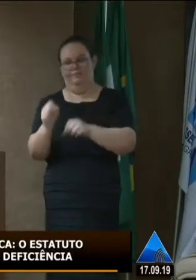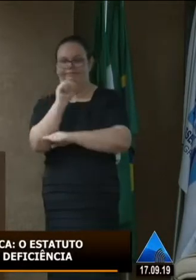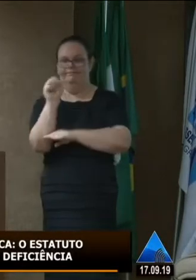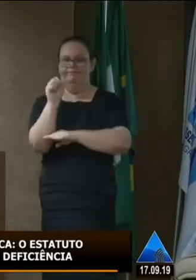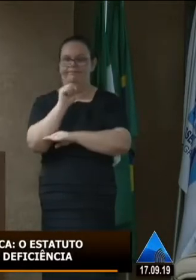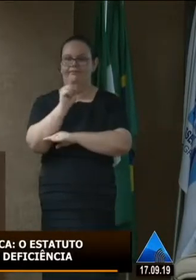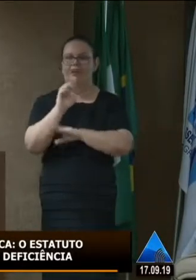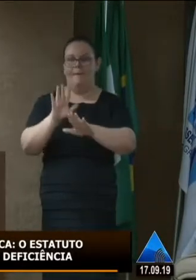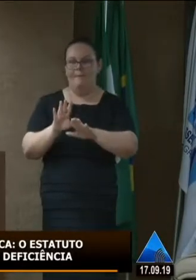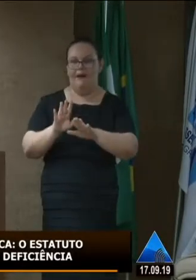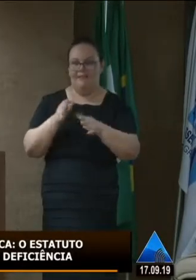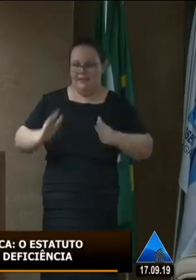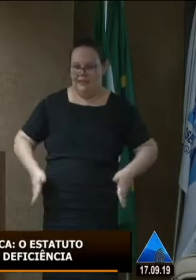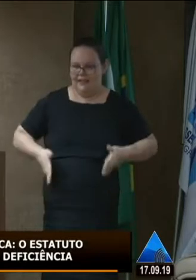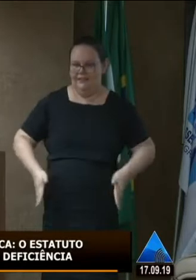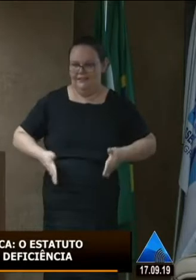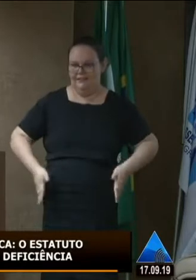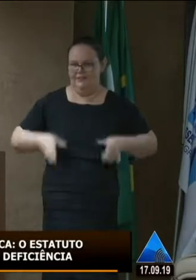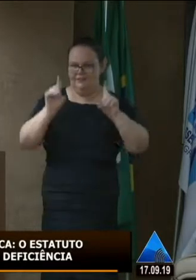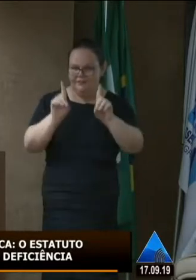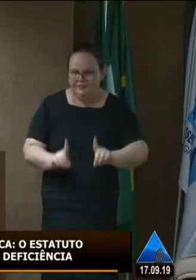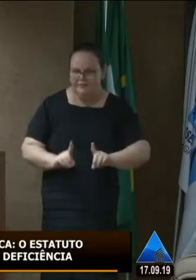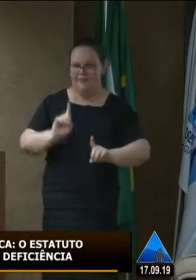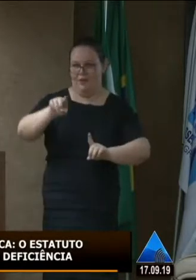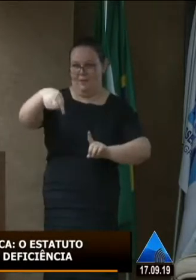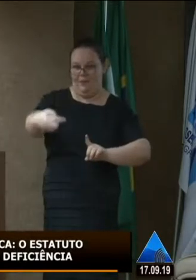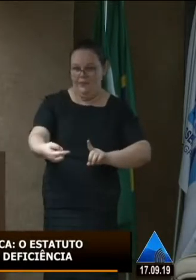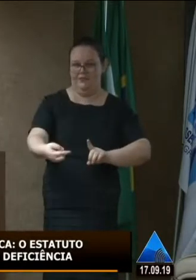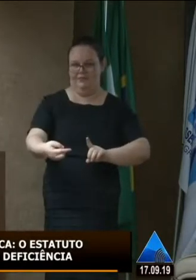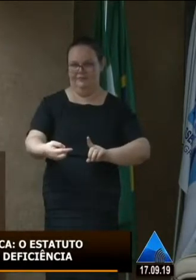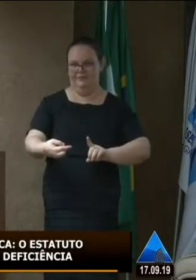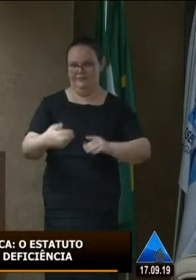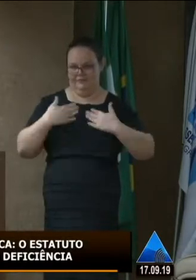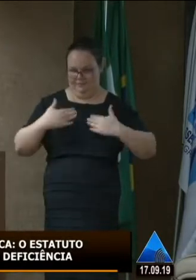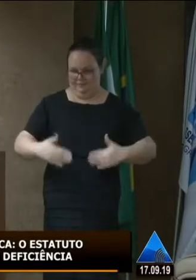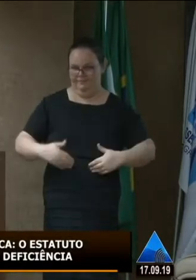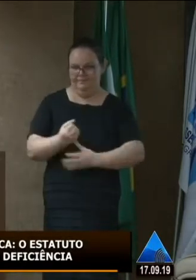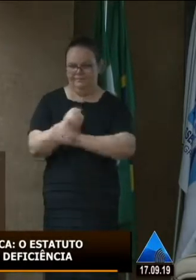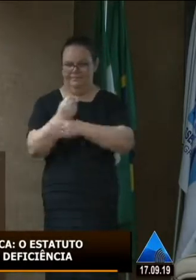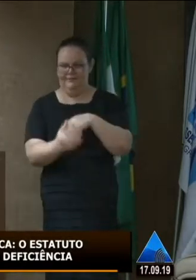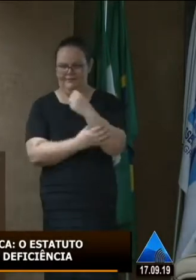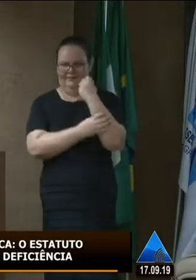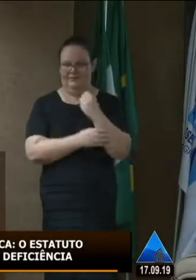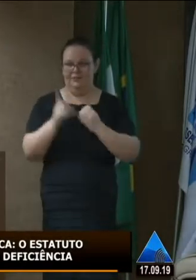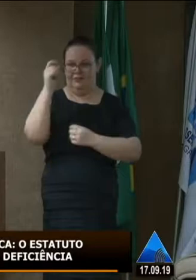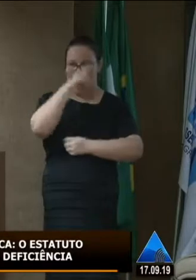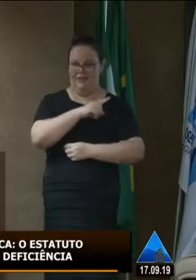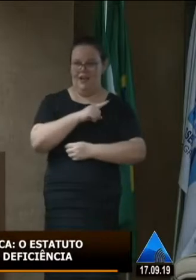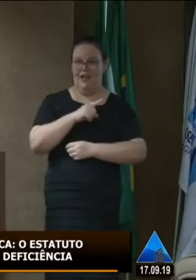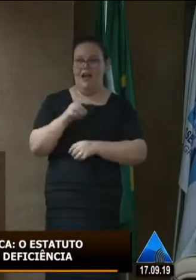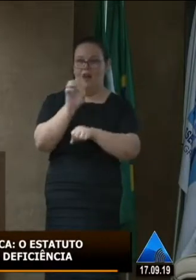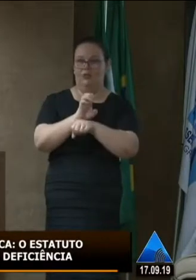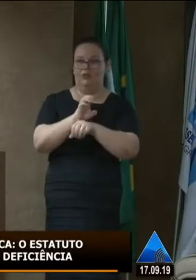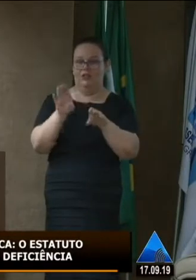cadeirante ficou pior a deficiência dele ele já foi punido pelo corpo né pela condição física aí o Estado diminui o